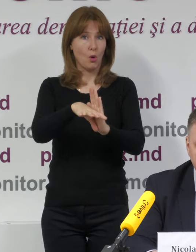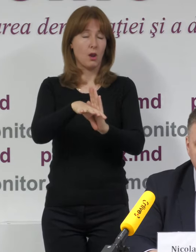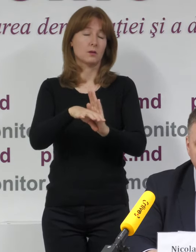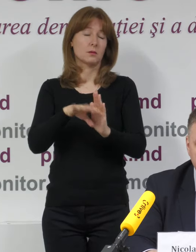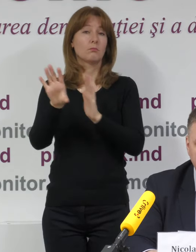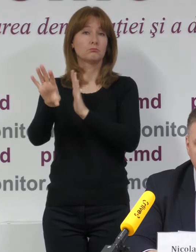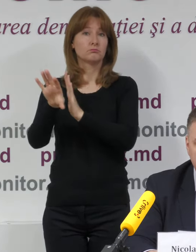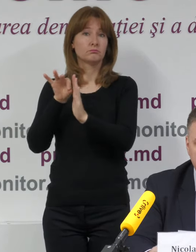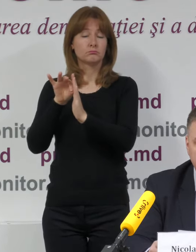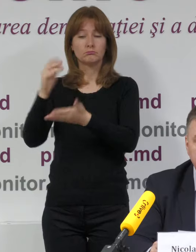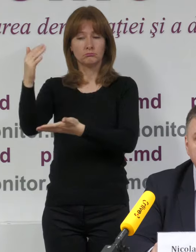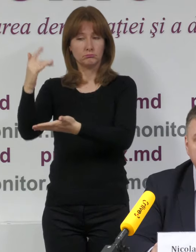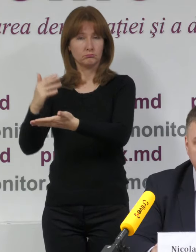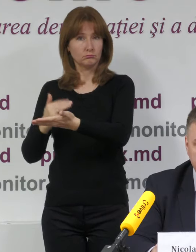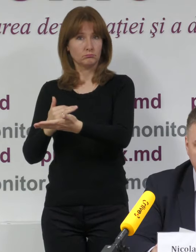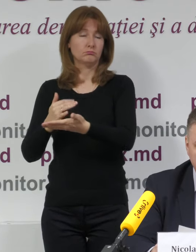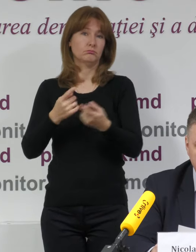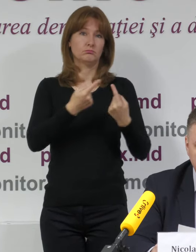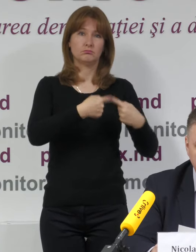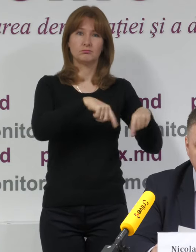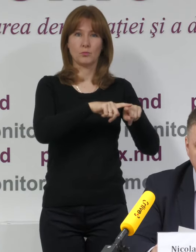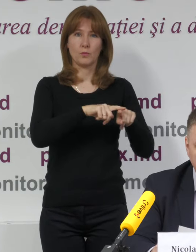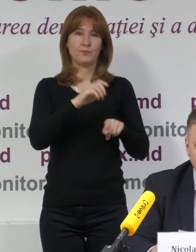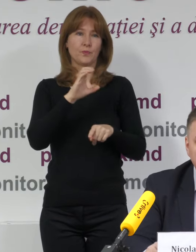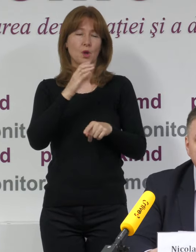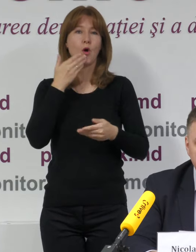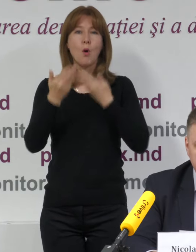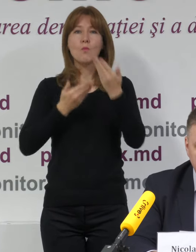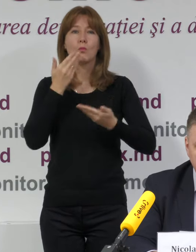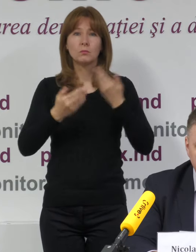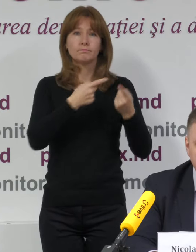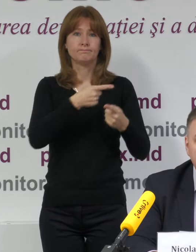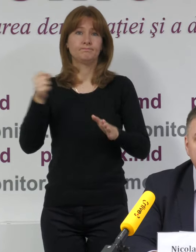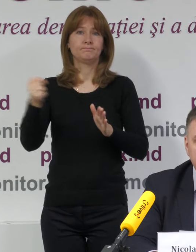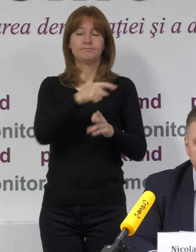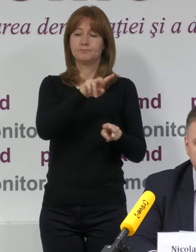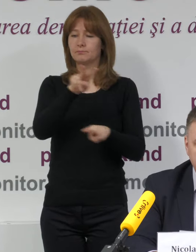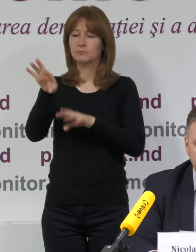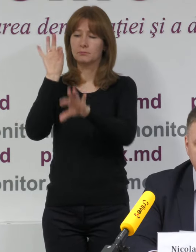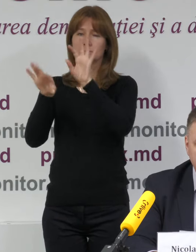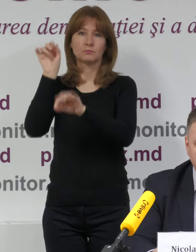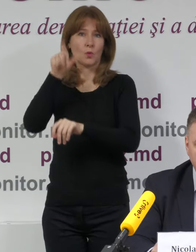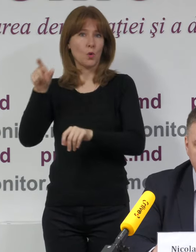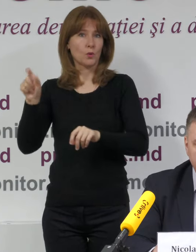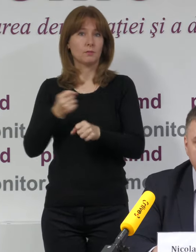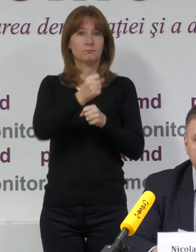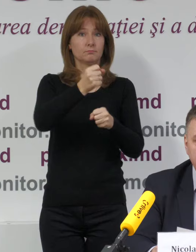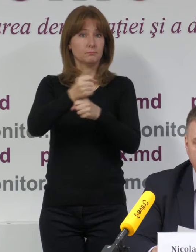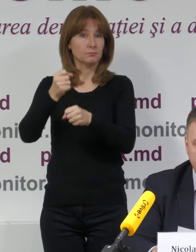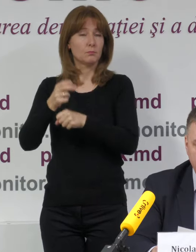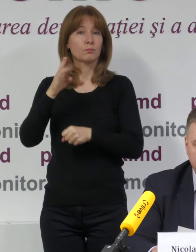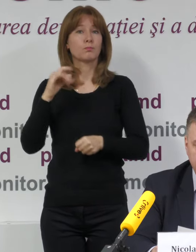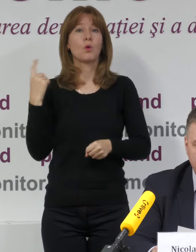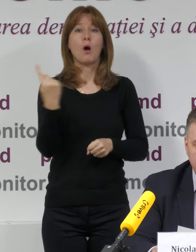bază a unui eșantion stabilit de către o companie sociologică. În plus, în toate cele 30 de secții de votare unde și vor